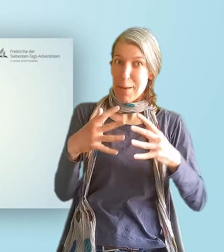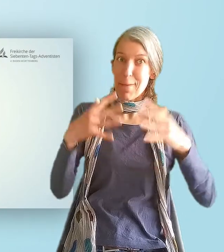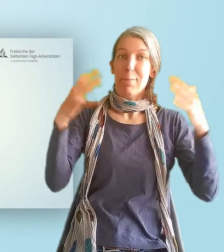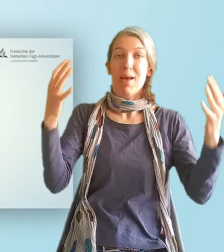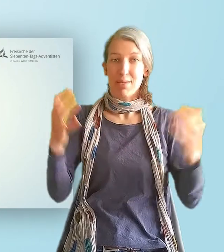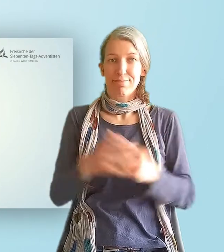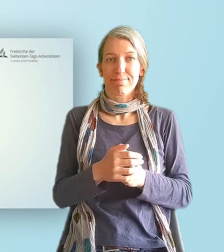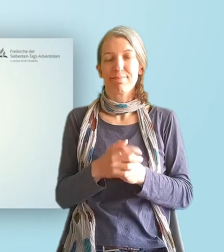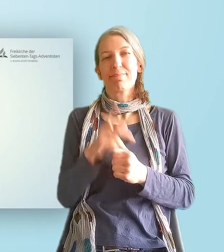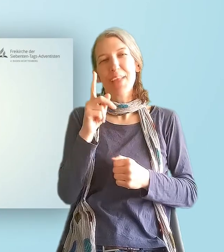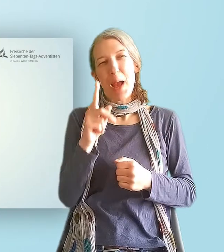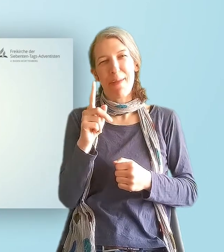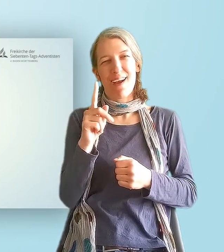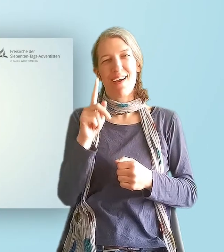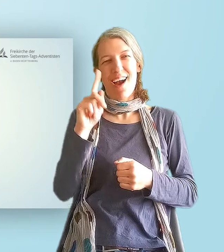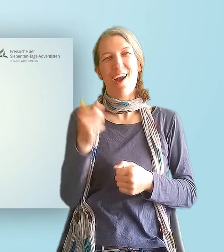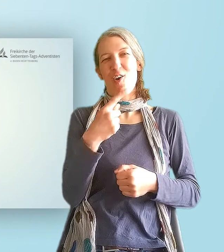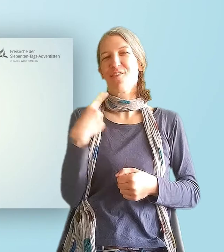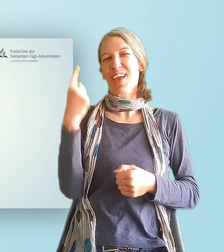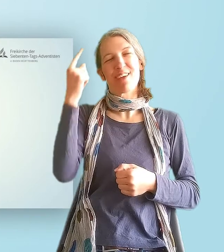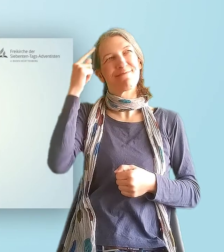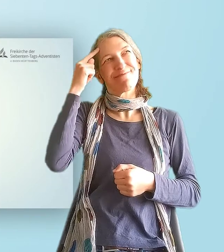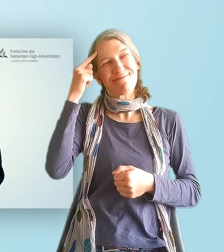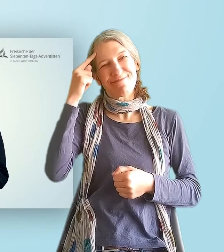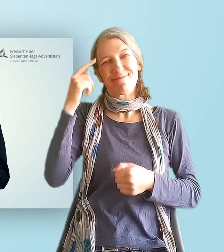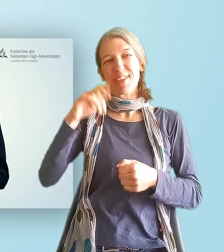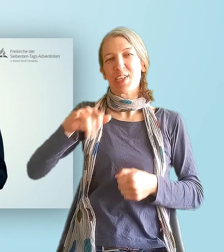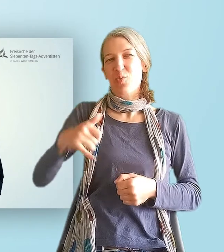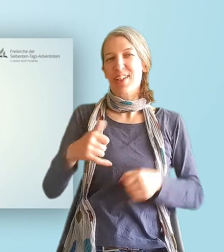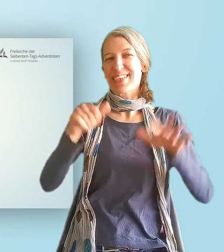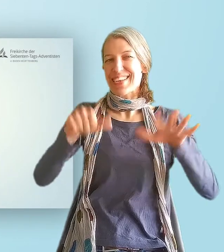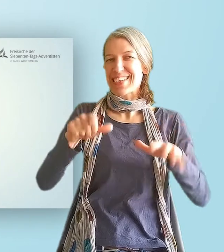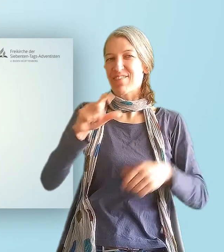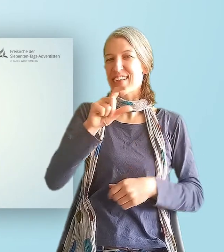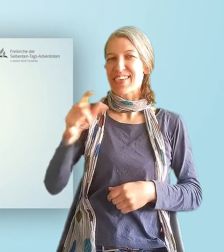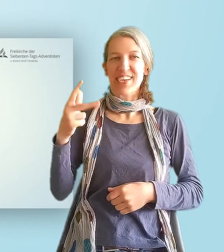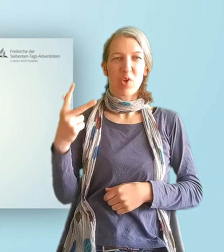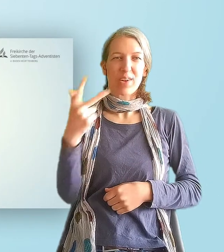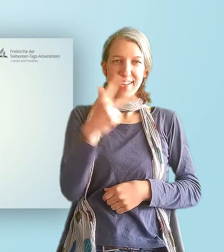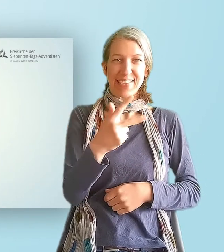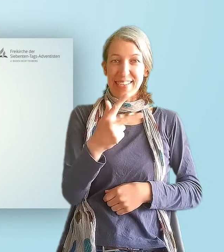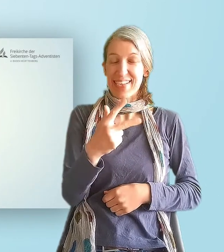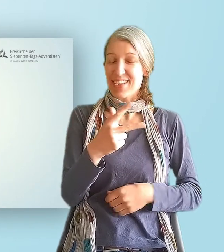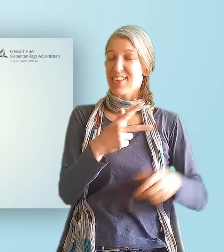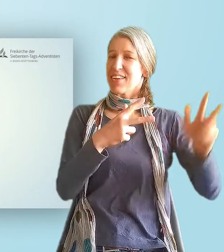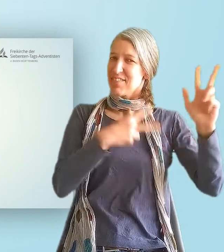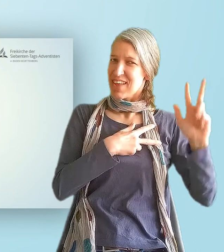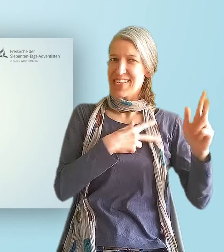Gleichzeitig sollten wir eine besondere Verheißung aus Johannes 16, Vers 33 nicht vergessen. Jesus